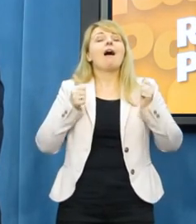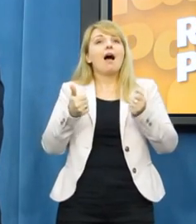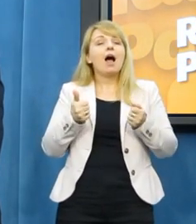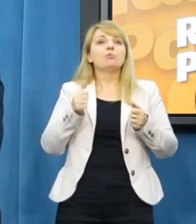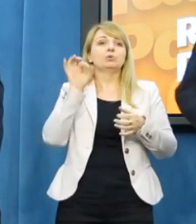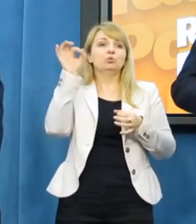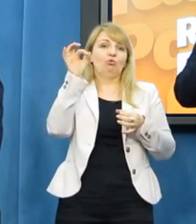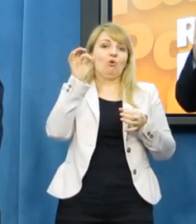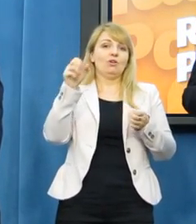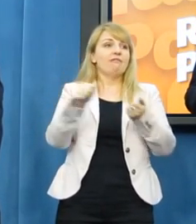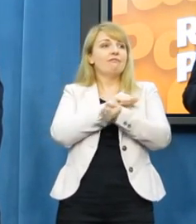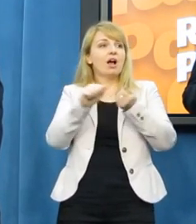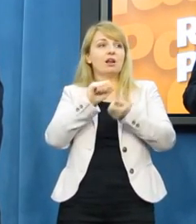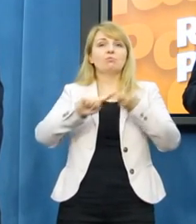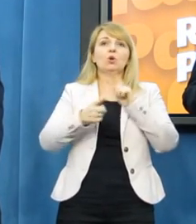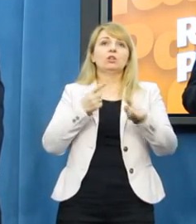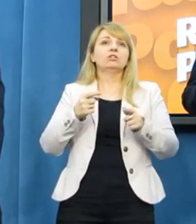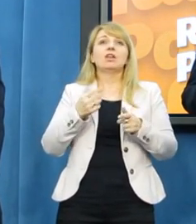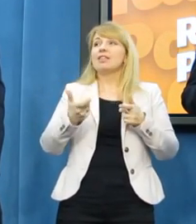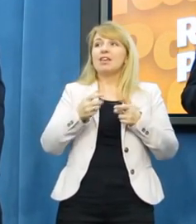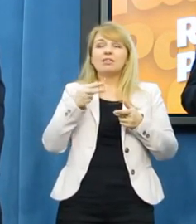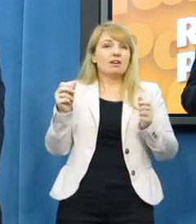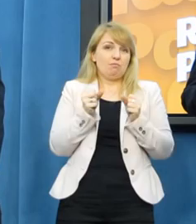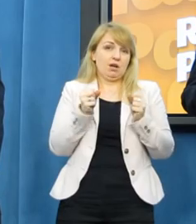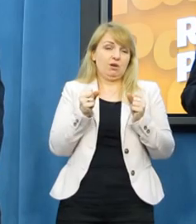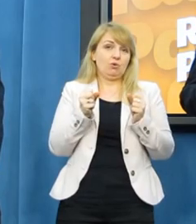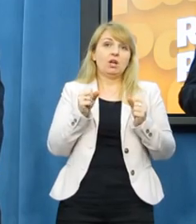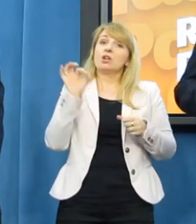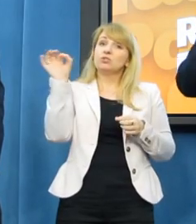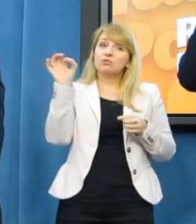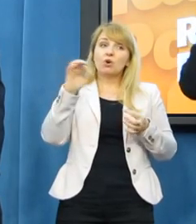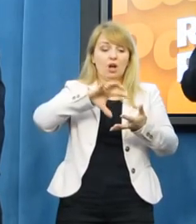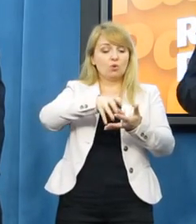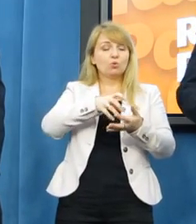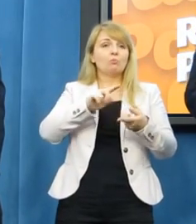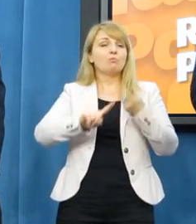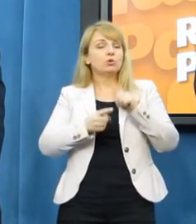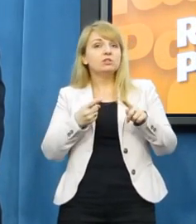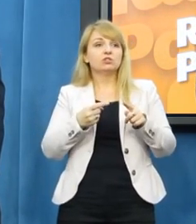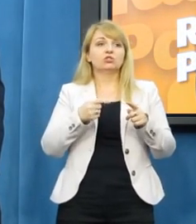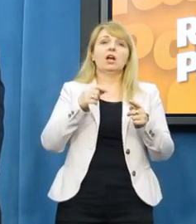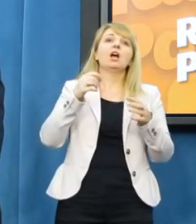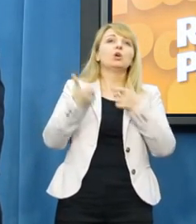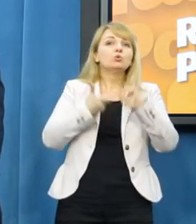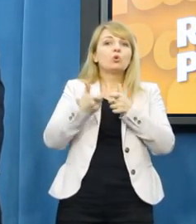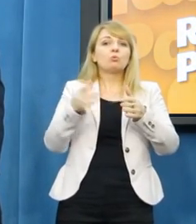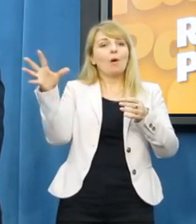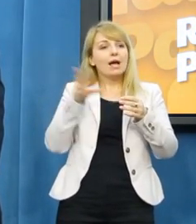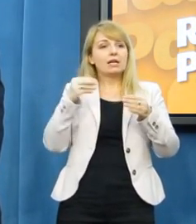i po prostu bez żadnego kaftana bezpieczeństwa, jakim jest własne ugrupowanie partyjne, stanąć do rywalizacji w szerokim